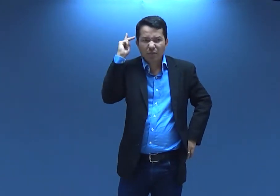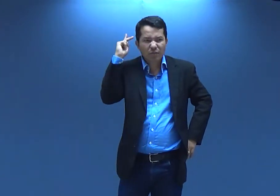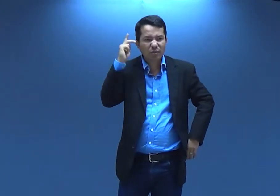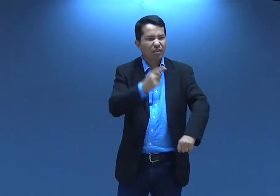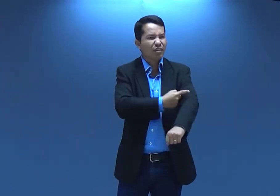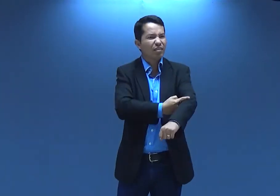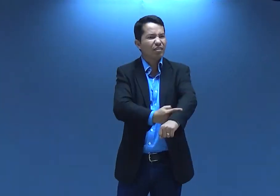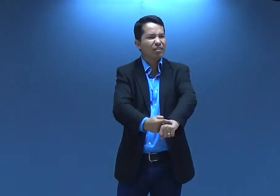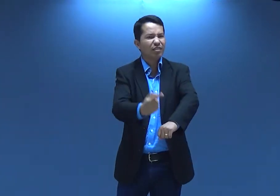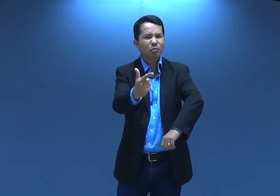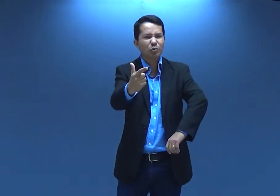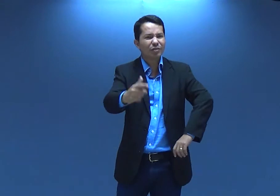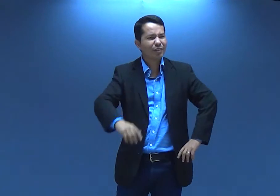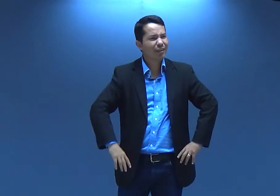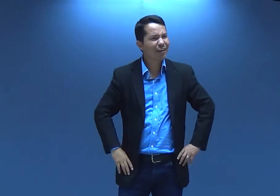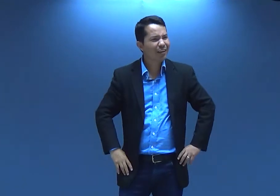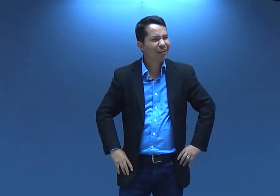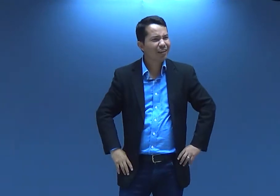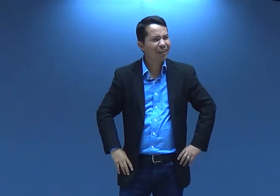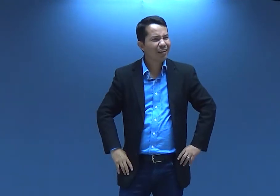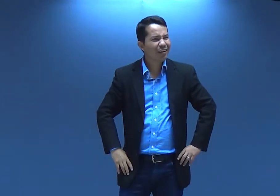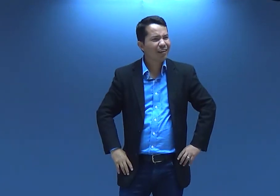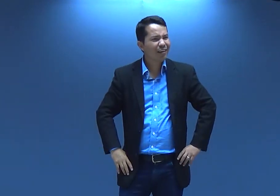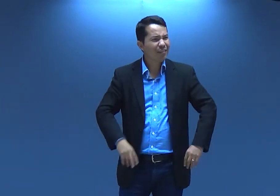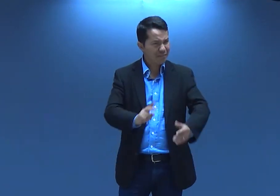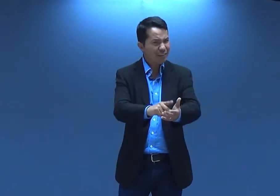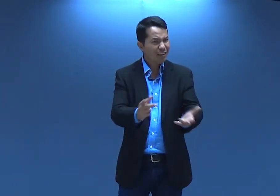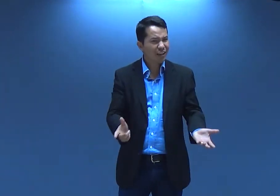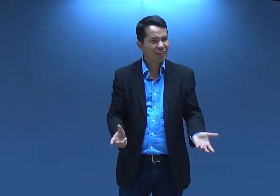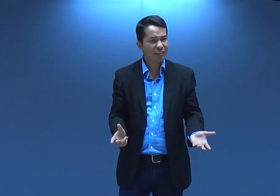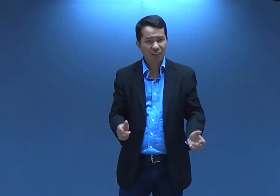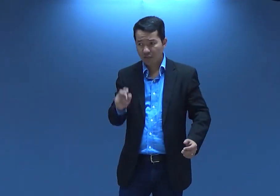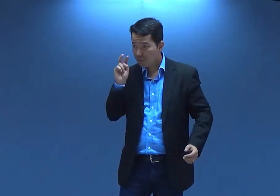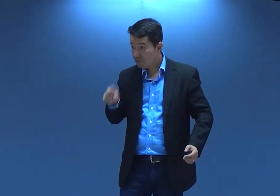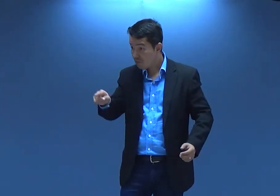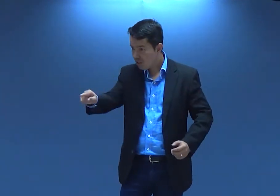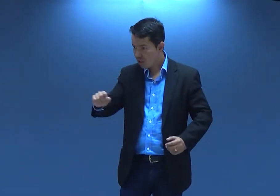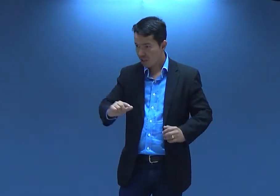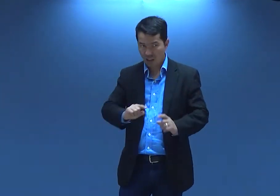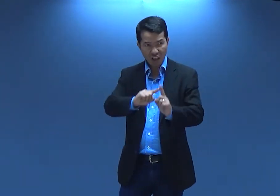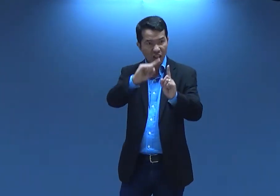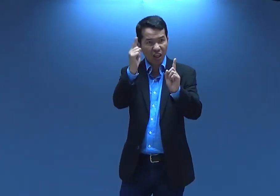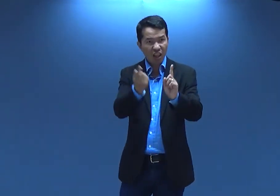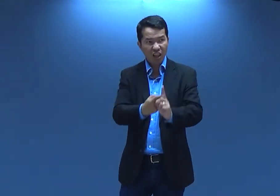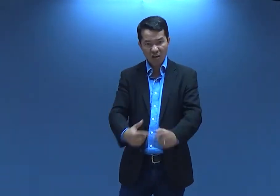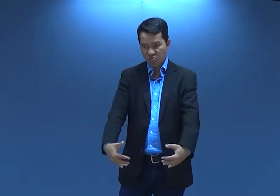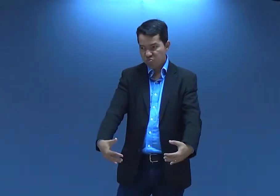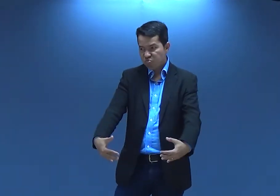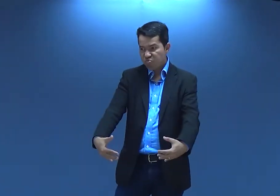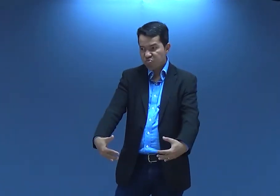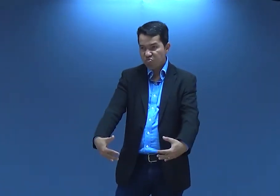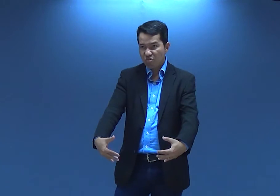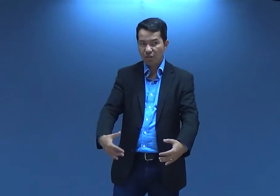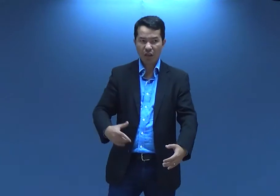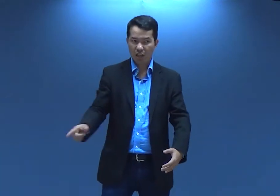Eu acho que as pessoas não tinham educação. Não é verdade? Viram que ela tava grávida, né? Com aquele